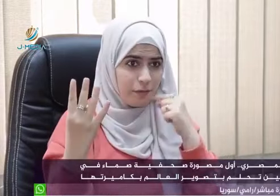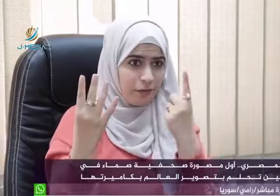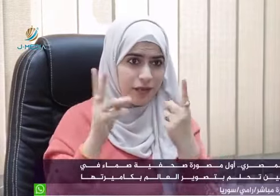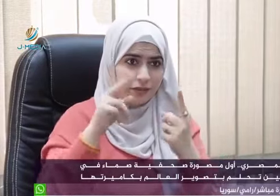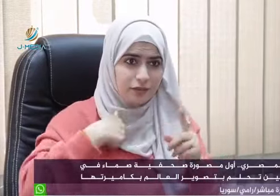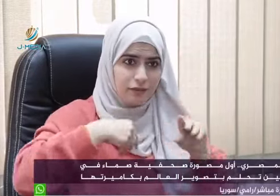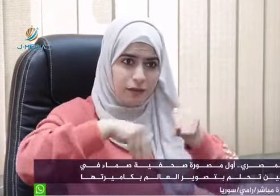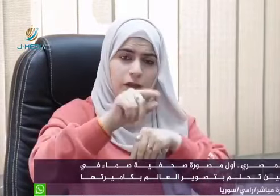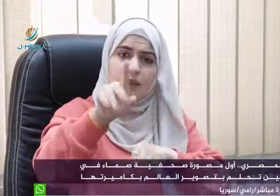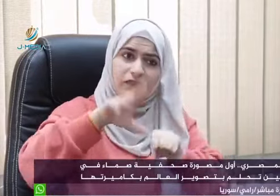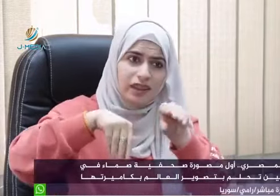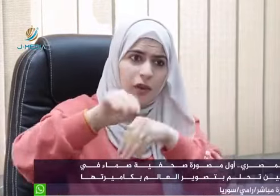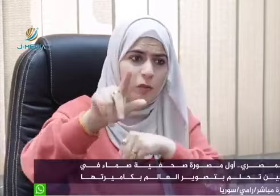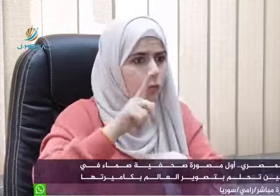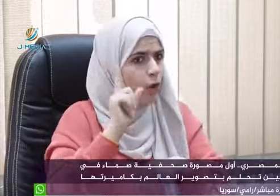بيحكوا لي إنه لازم نتحدى